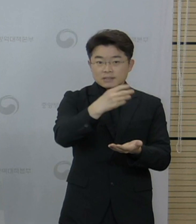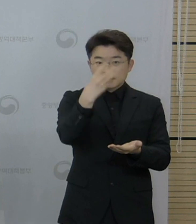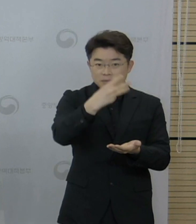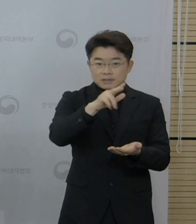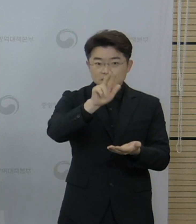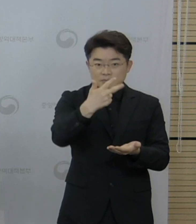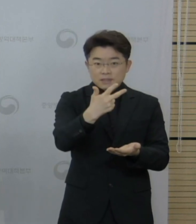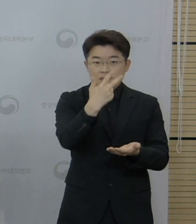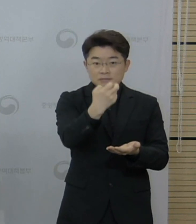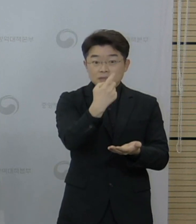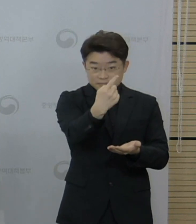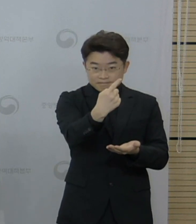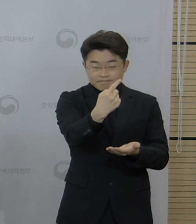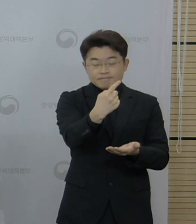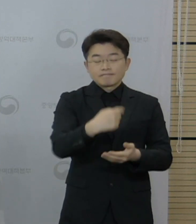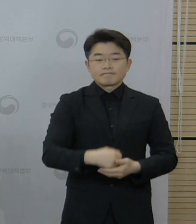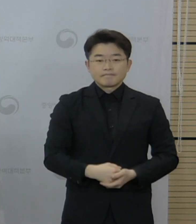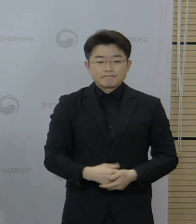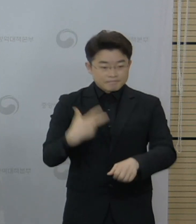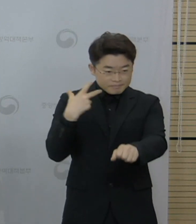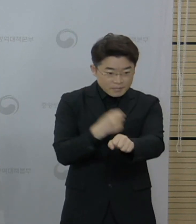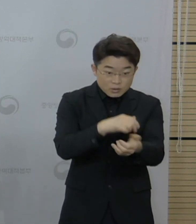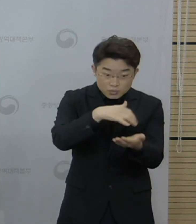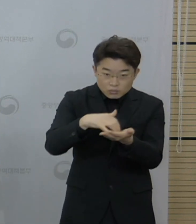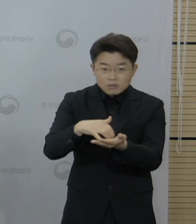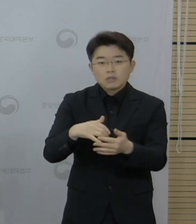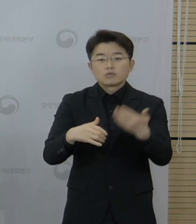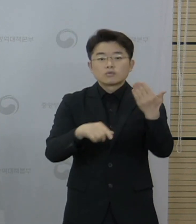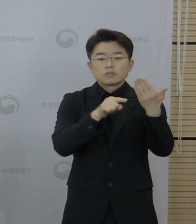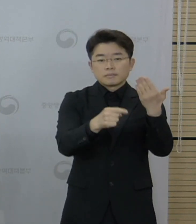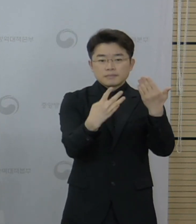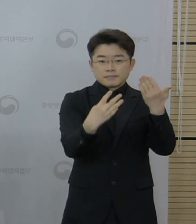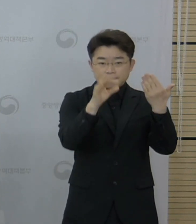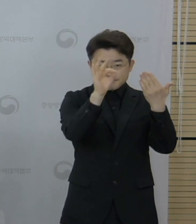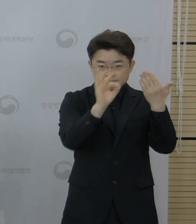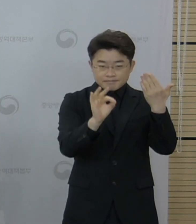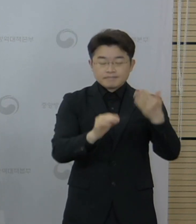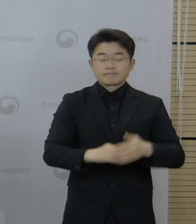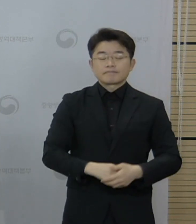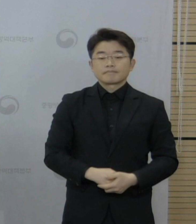,771명으로 접종률은 9.4%였습니다.